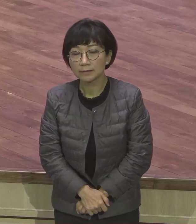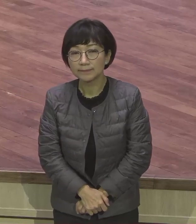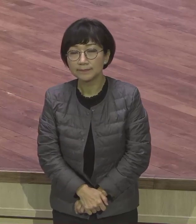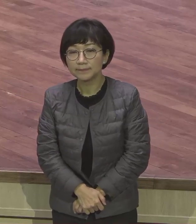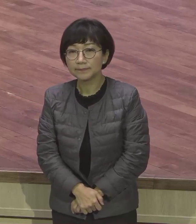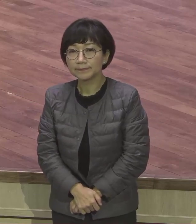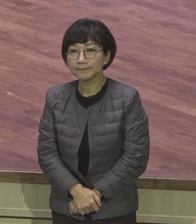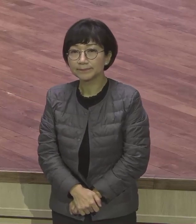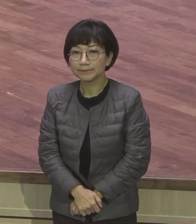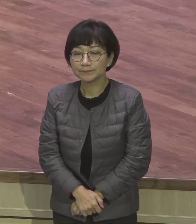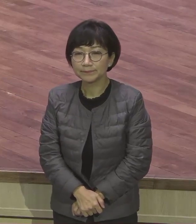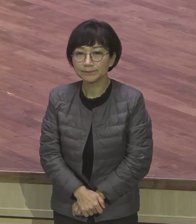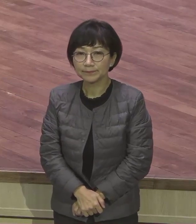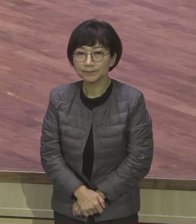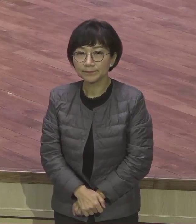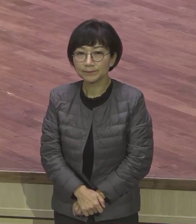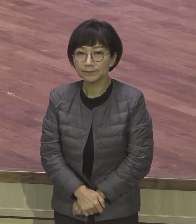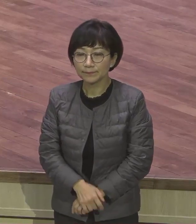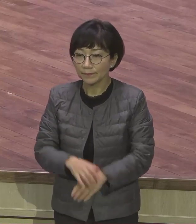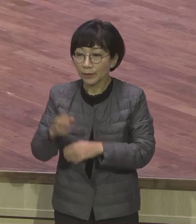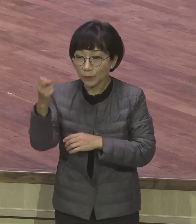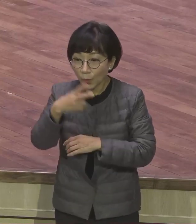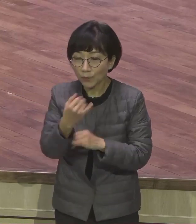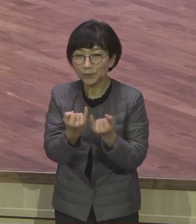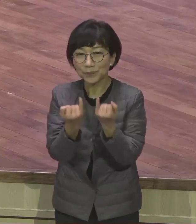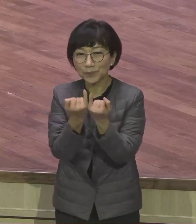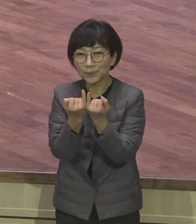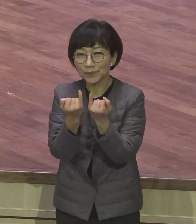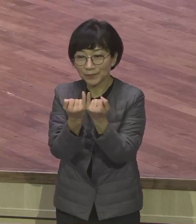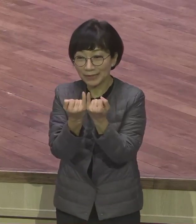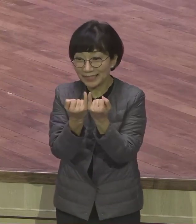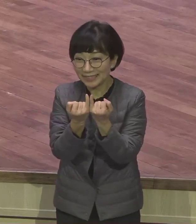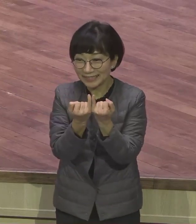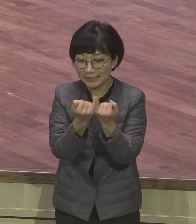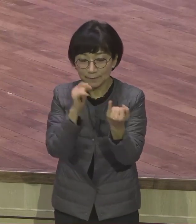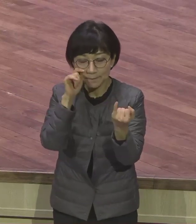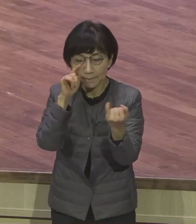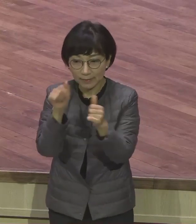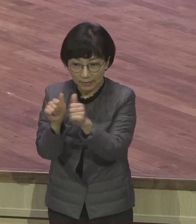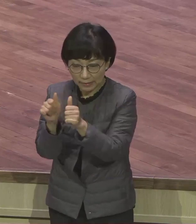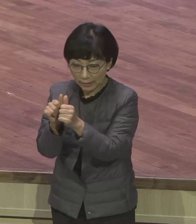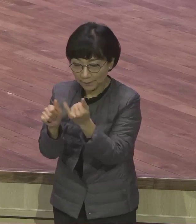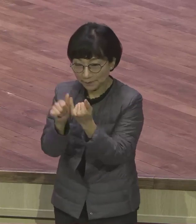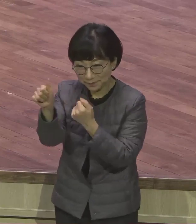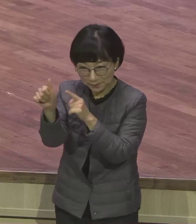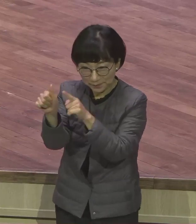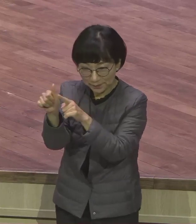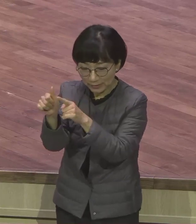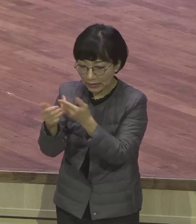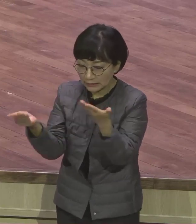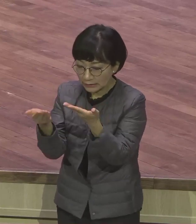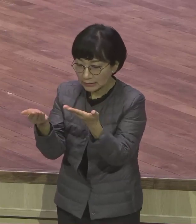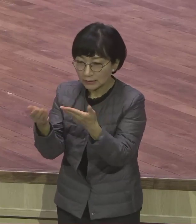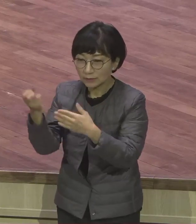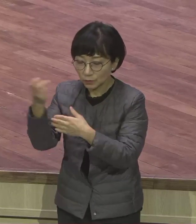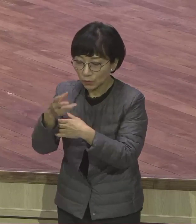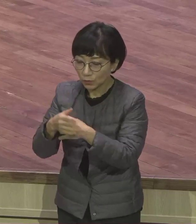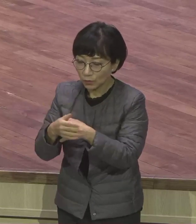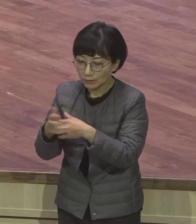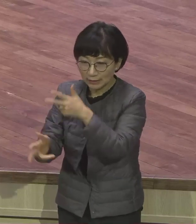처절합니다. 여자들이요. 남자들이 직장생활 사업하면서 얼마나 고생하는